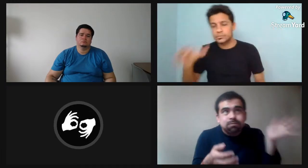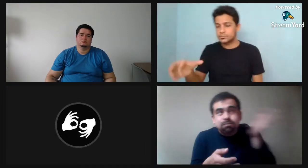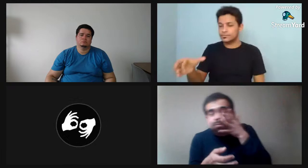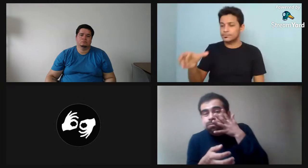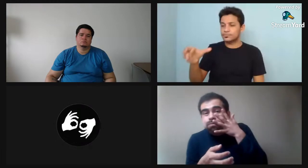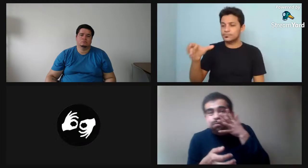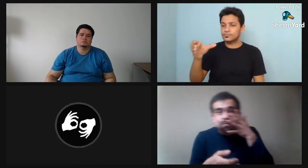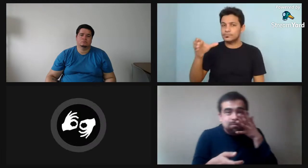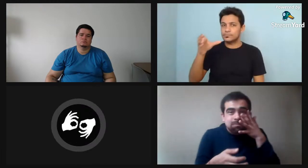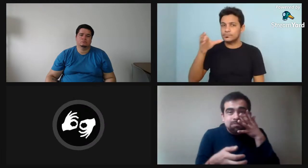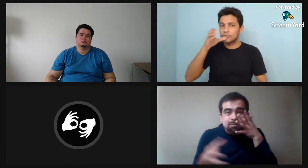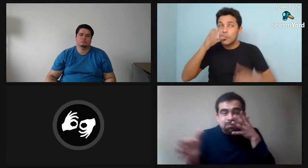decirlo así.